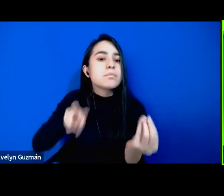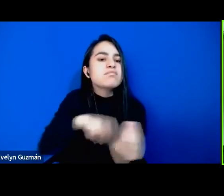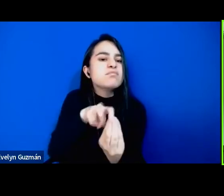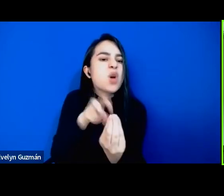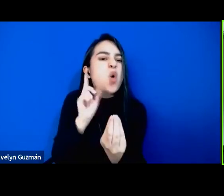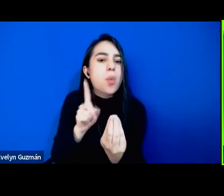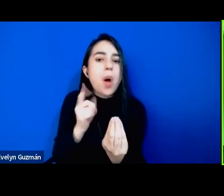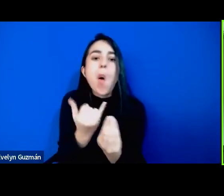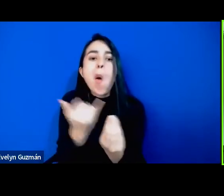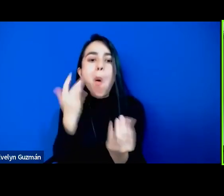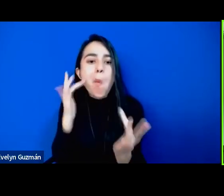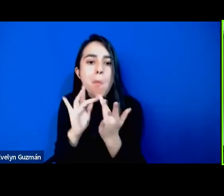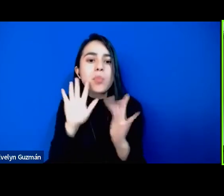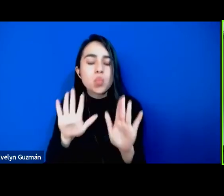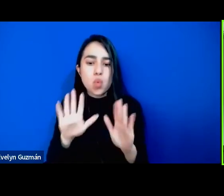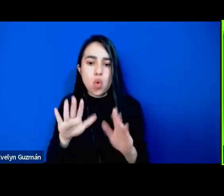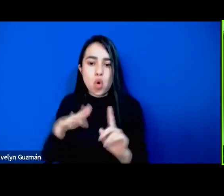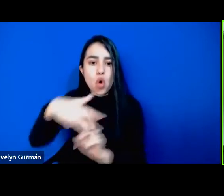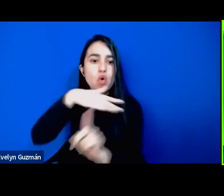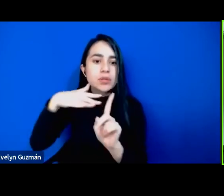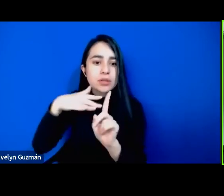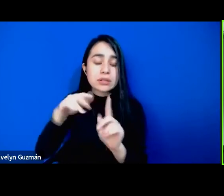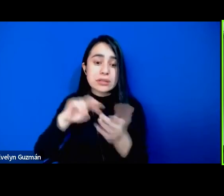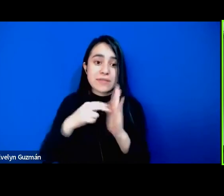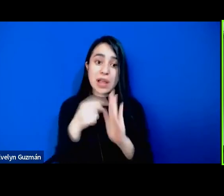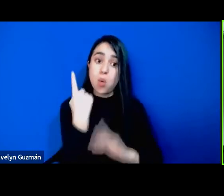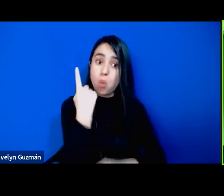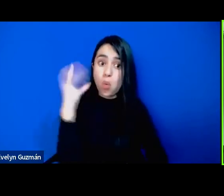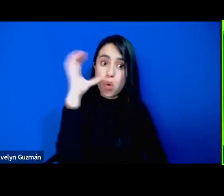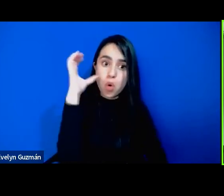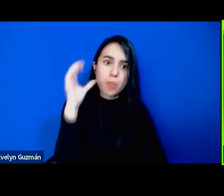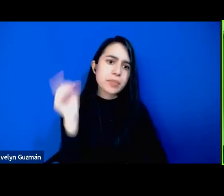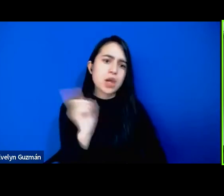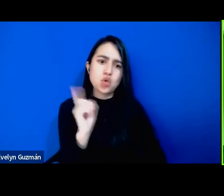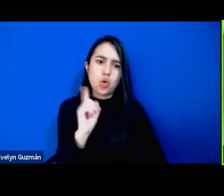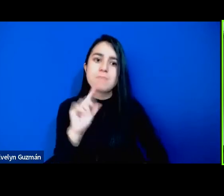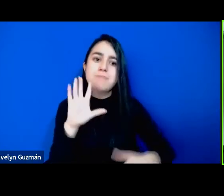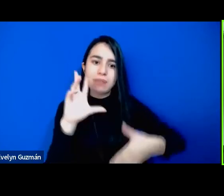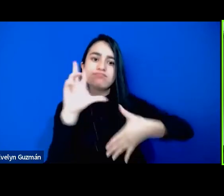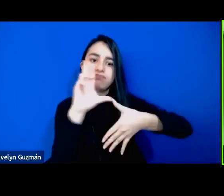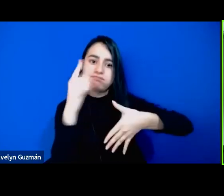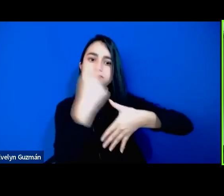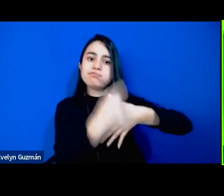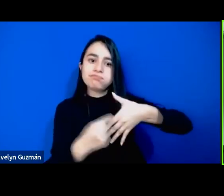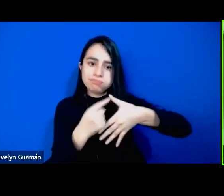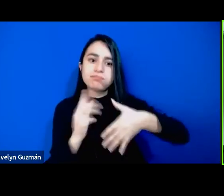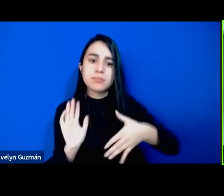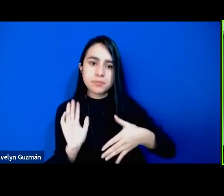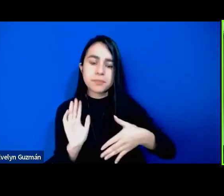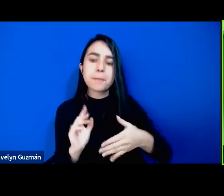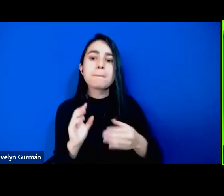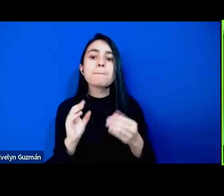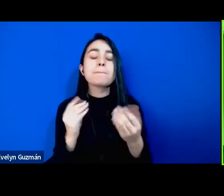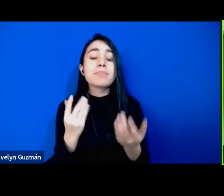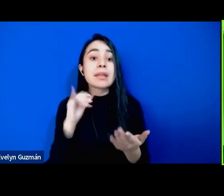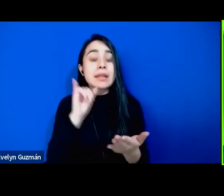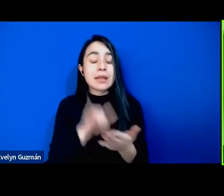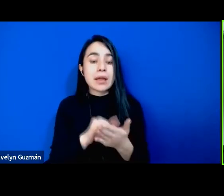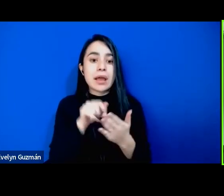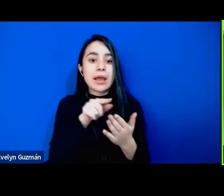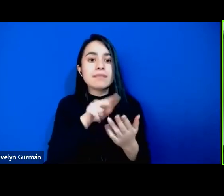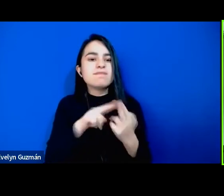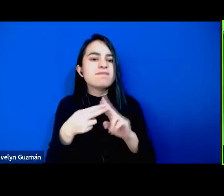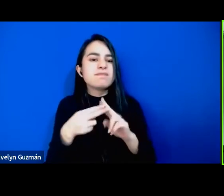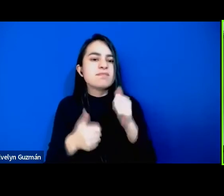contexto, que no solamente es Colombia, sino regional, y la relación que todo esto tiene con